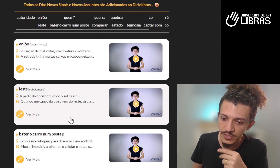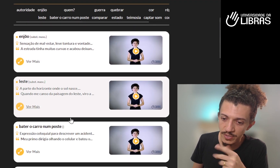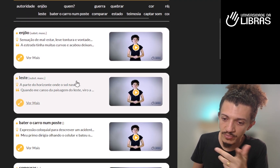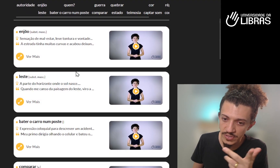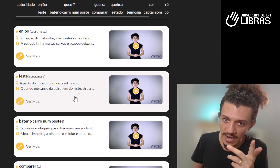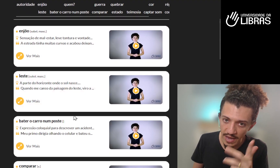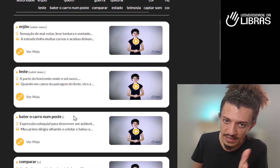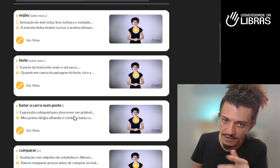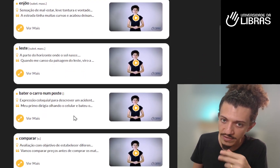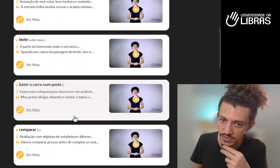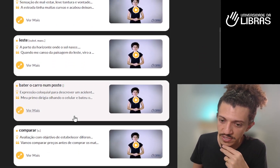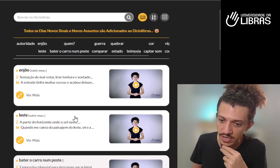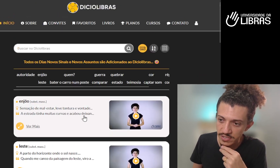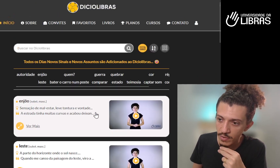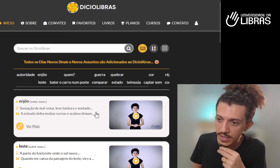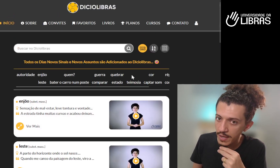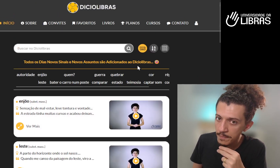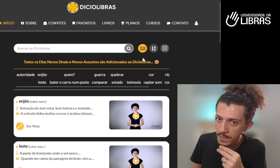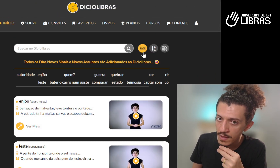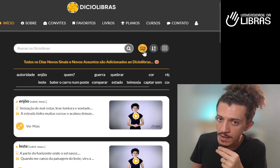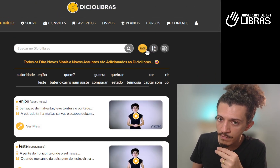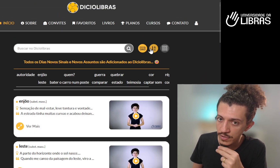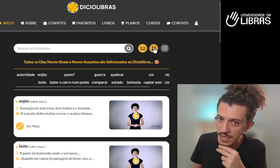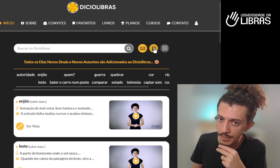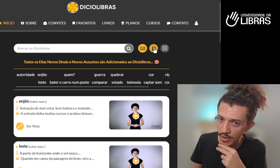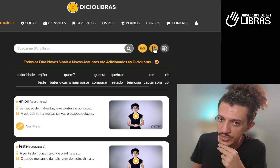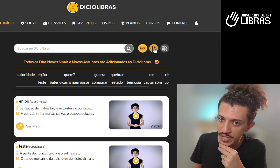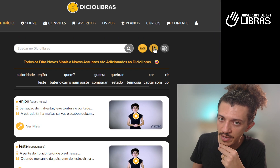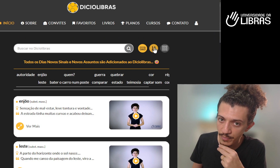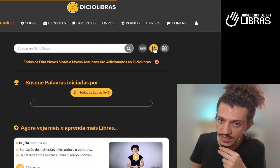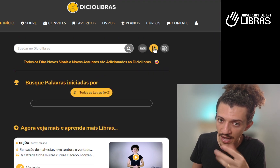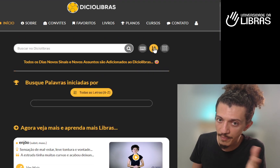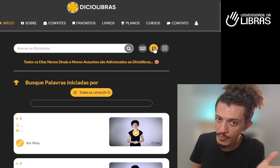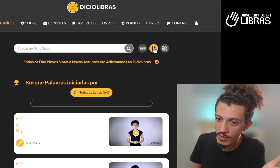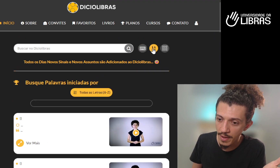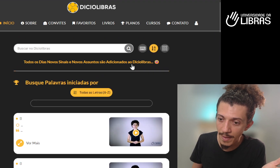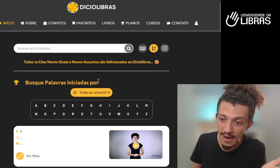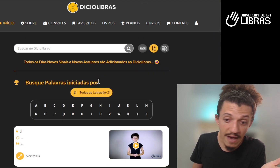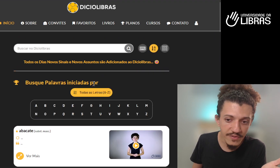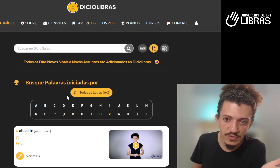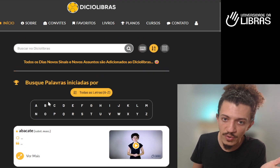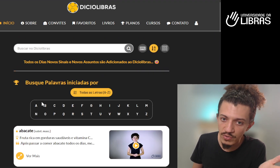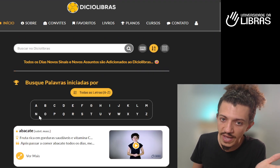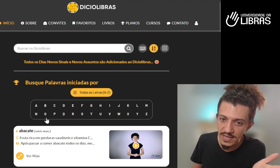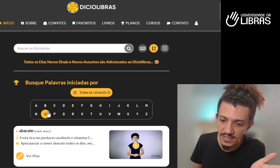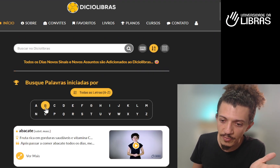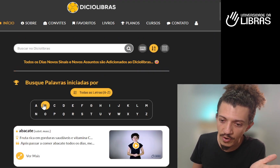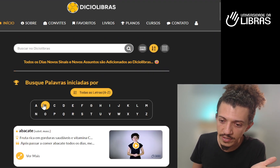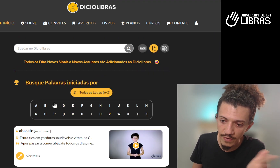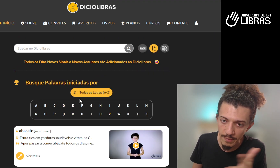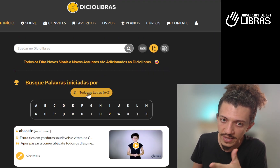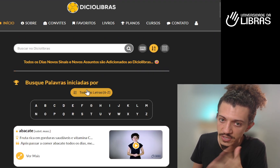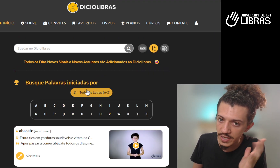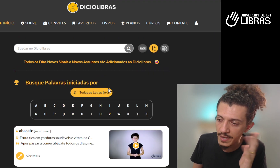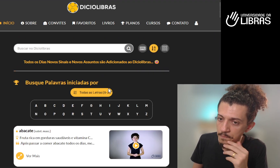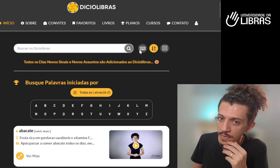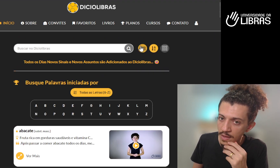buscar através dos que já estão aqui você pode buscar por palavras no português por ordem alfabética você